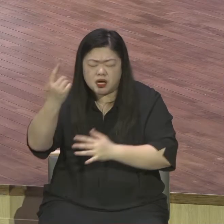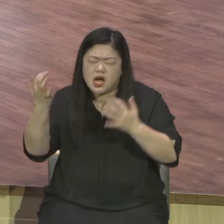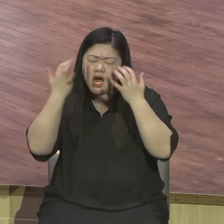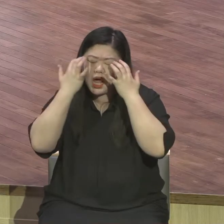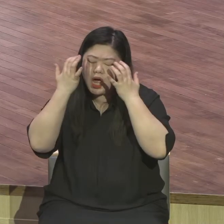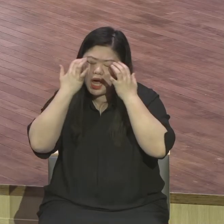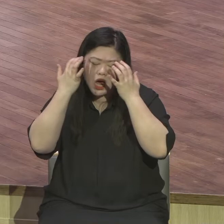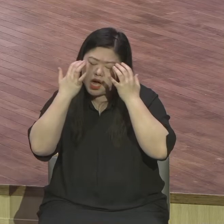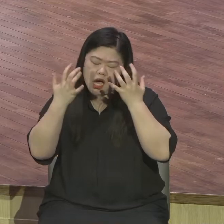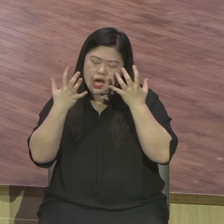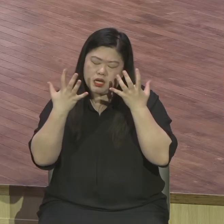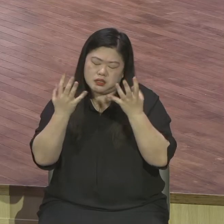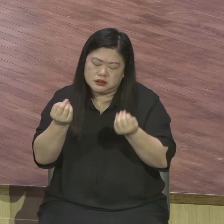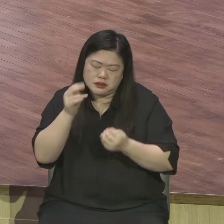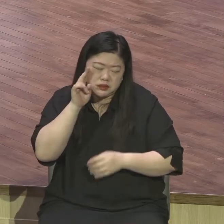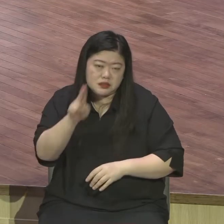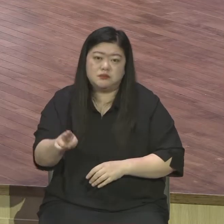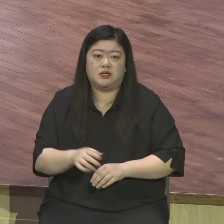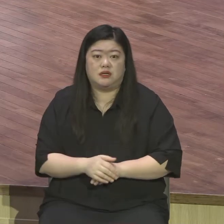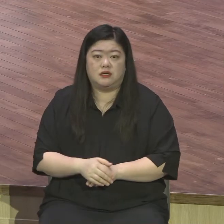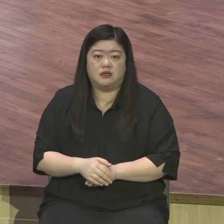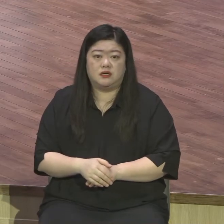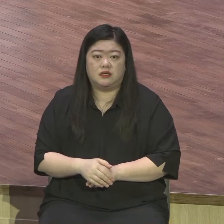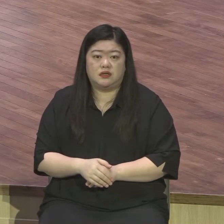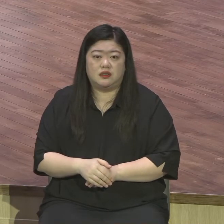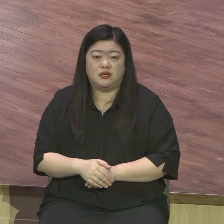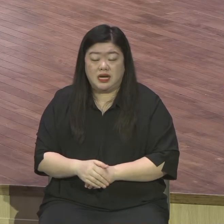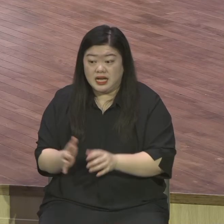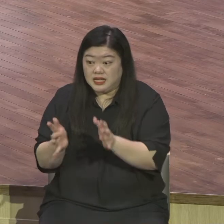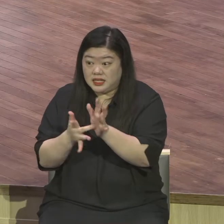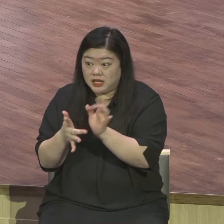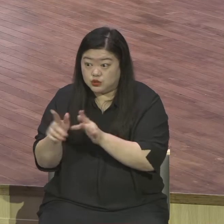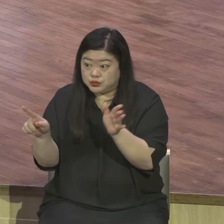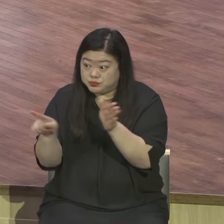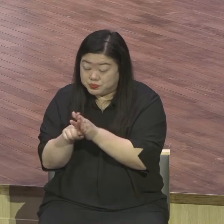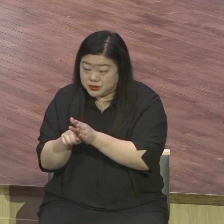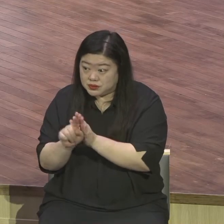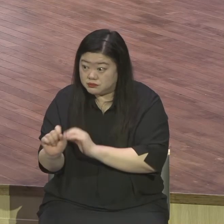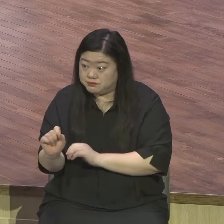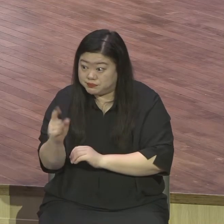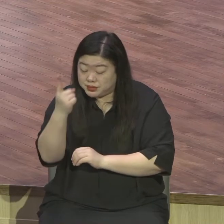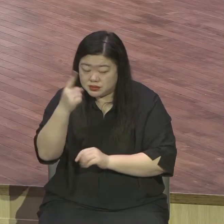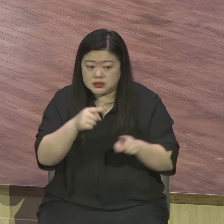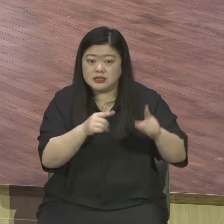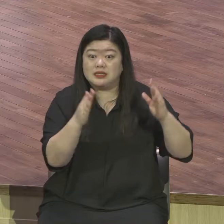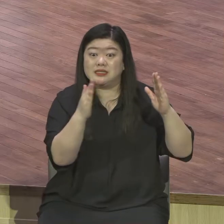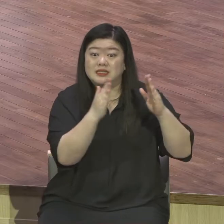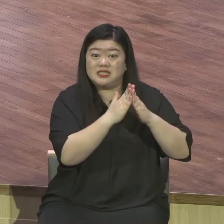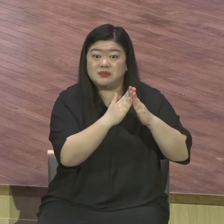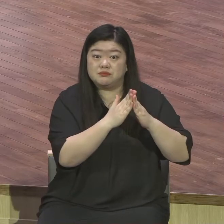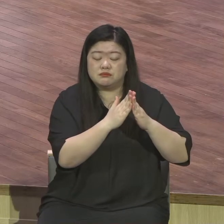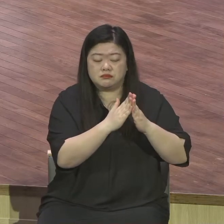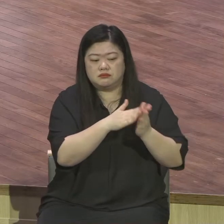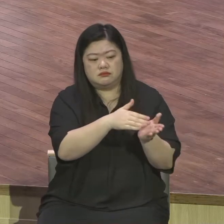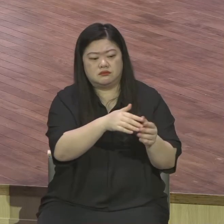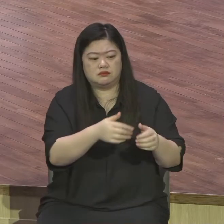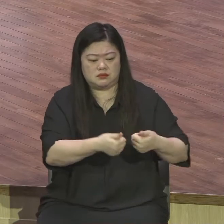엄청난 예수 믿는 거 하나 때문에 집에서 쫓겨나 그 어마어마한 집이잖아요 집안이잖아요 어마어마한 학벌이 어마어마한